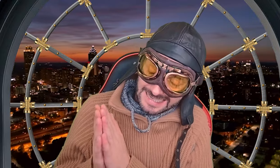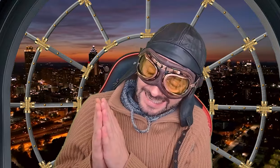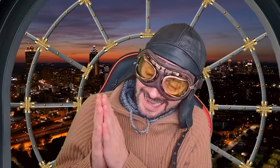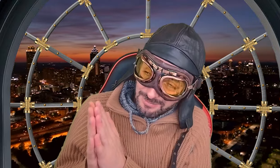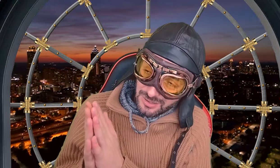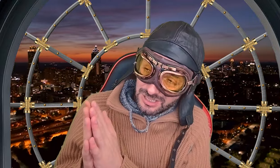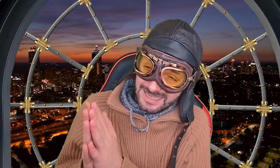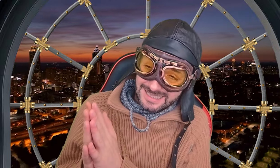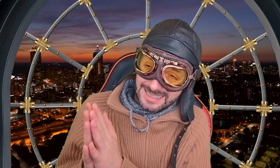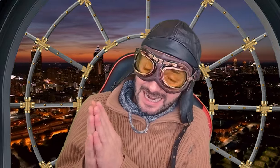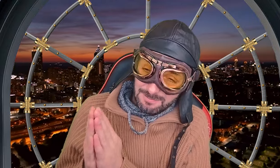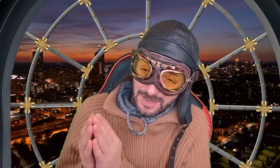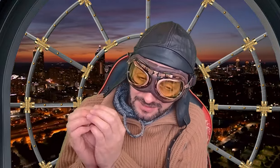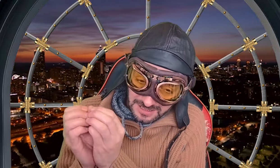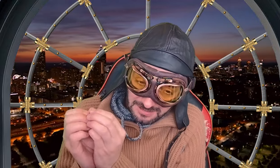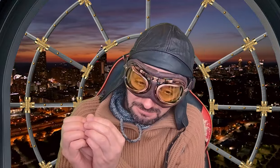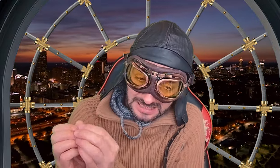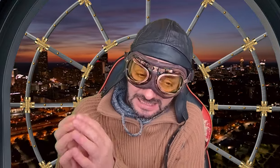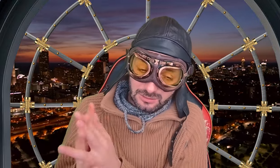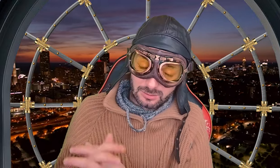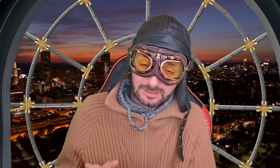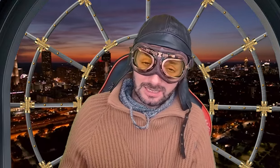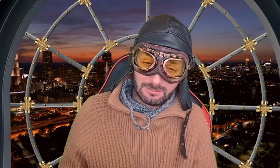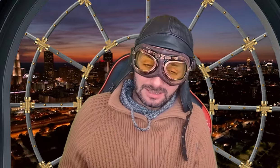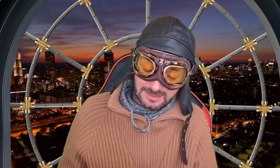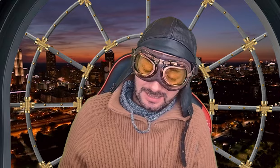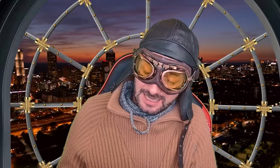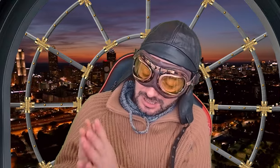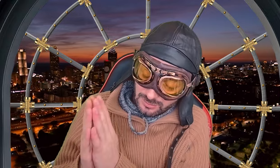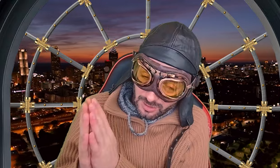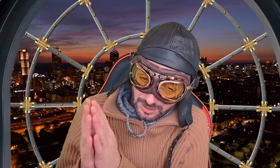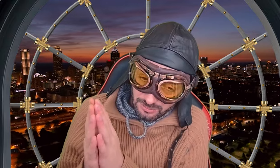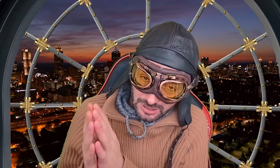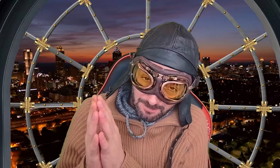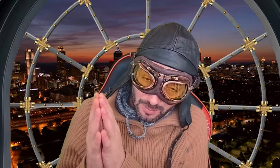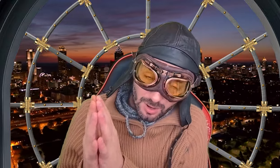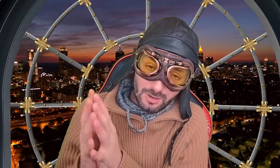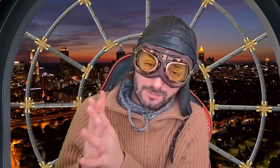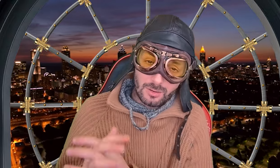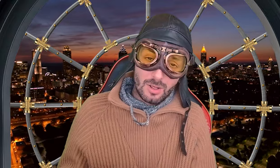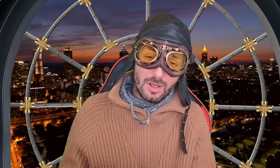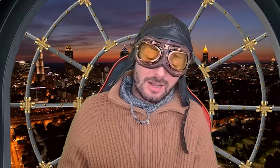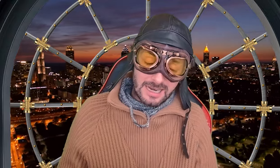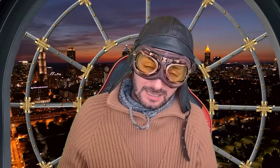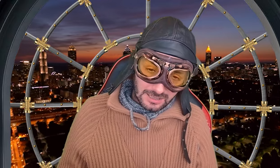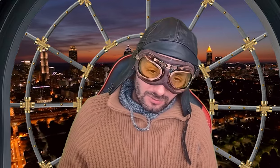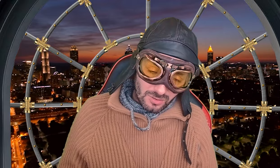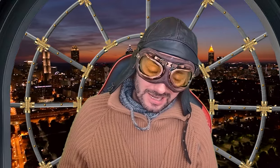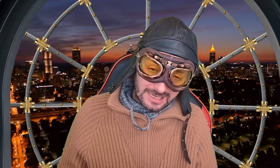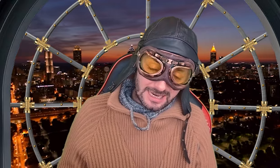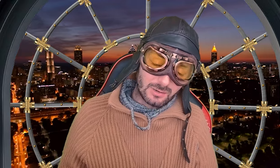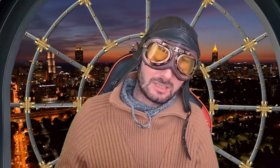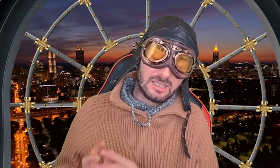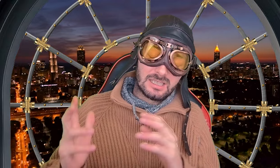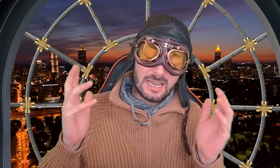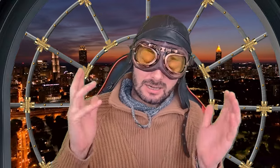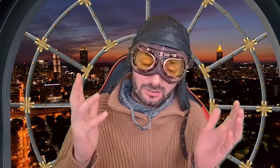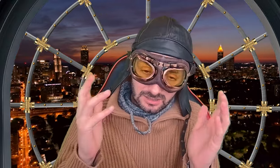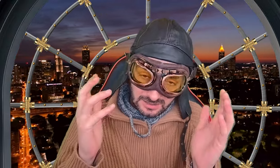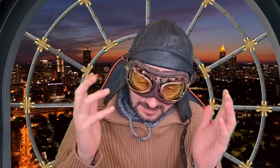ne može da se napravi mit o Srebrenci, znači, dodajuće ponovno negiru genocid. Genocid je